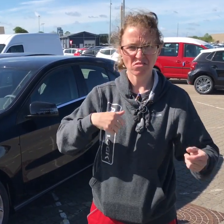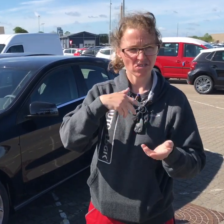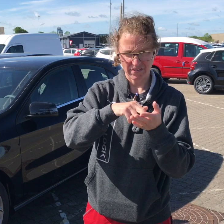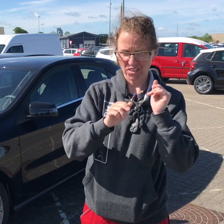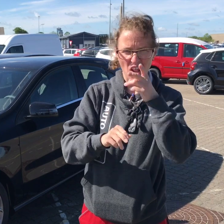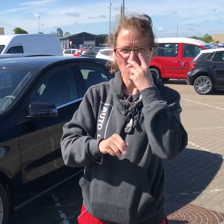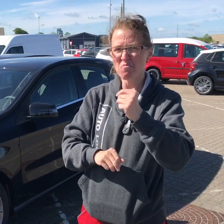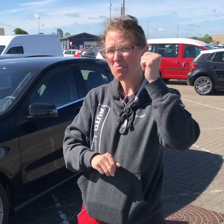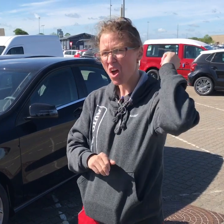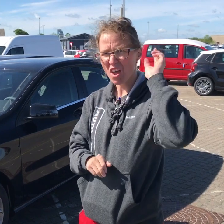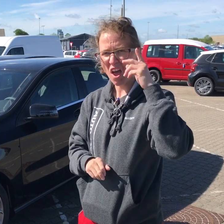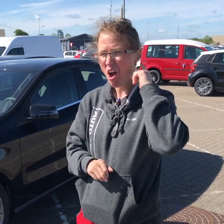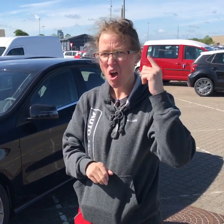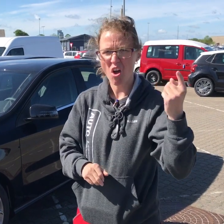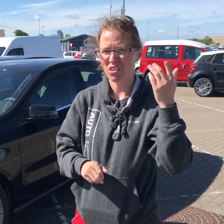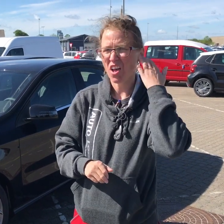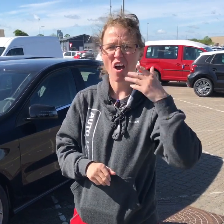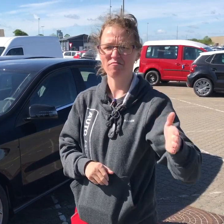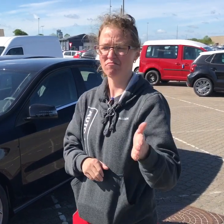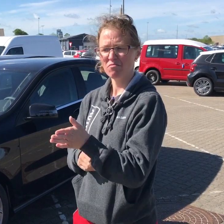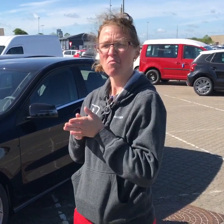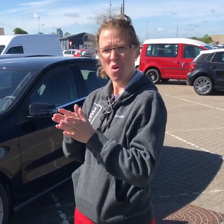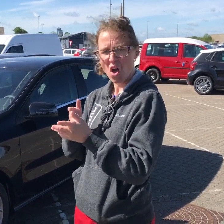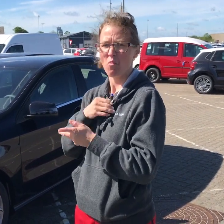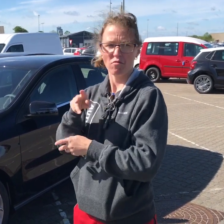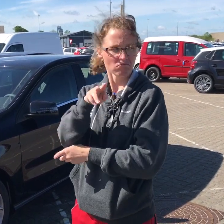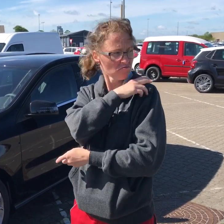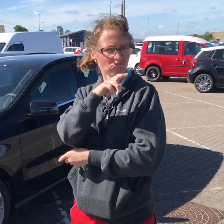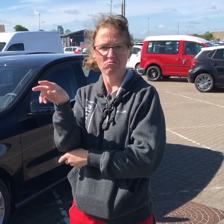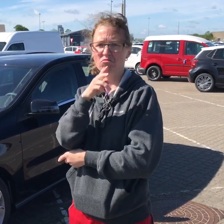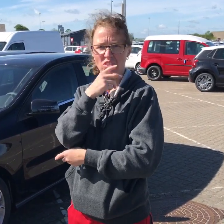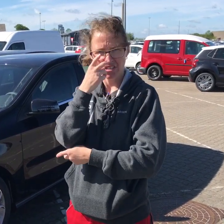Men jeg bruger mit syn meget, og jeg er meget opmærksom på, hvad der sker omkring mig.